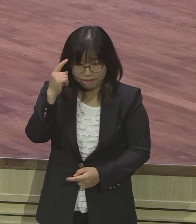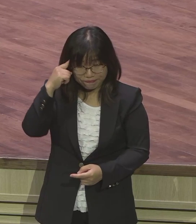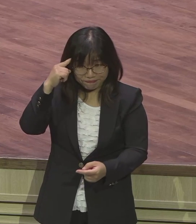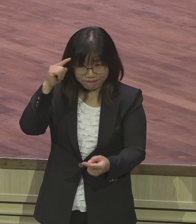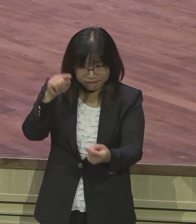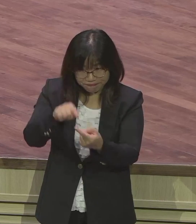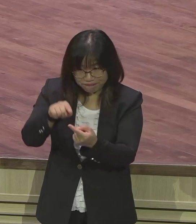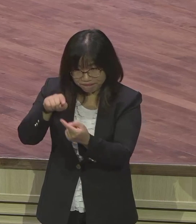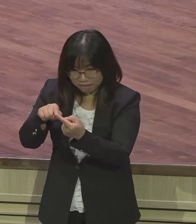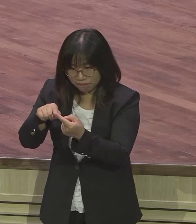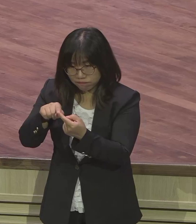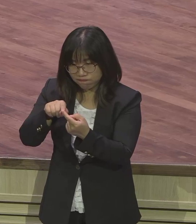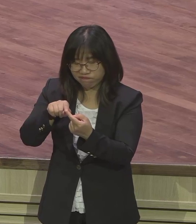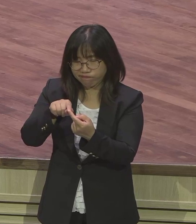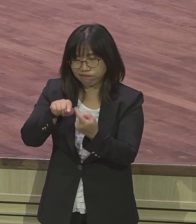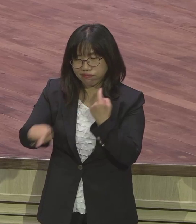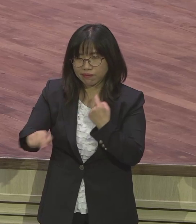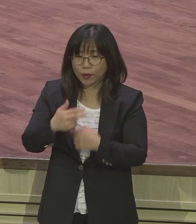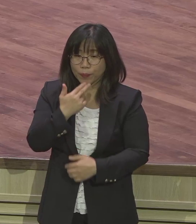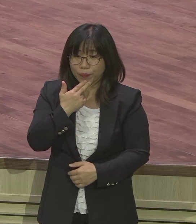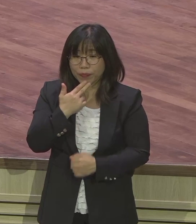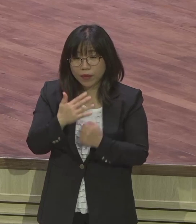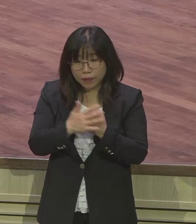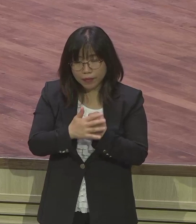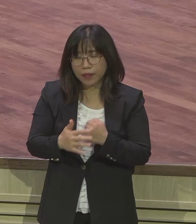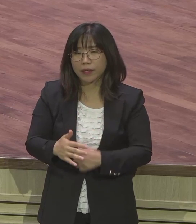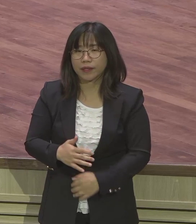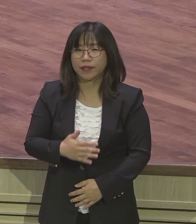그래가지고 지속도 신앙생활을 못해요 내 중심으로 하면